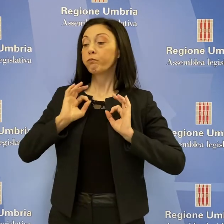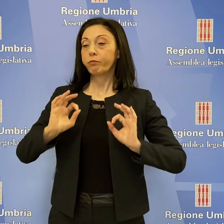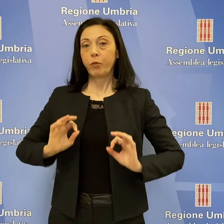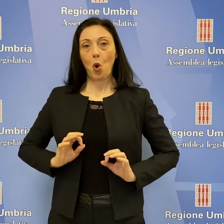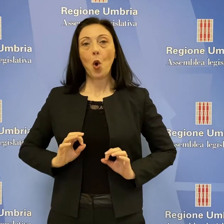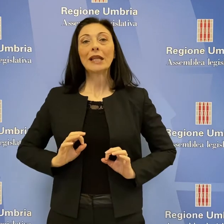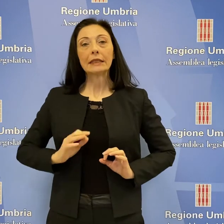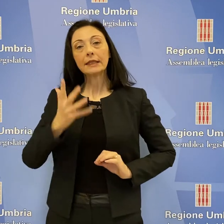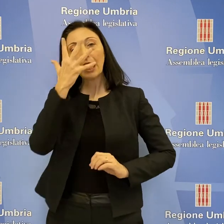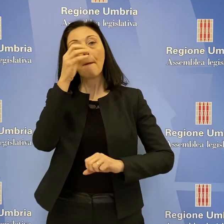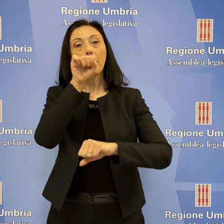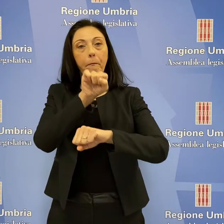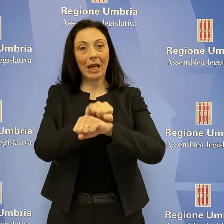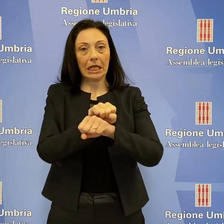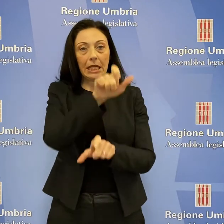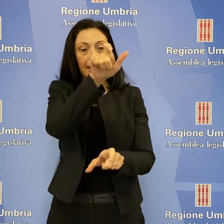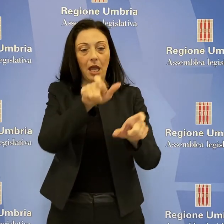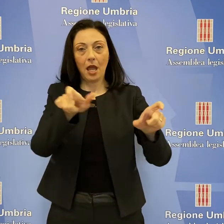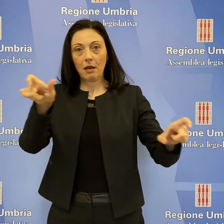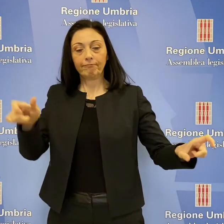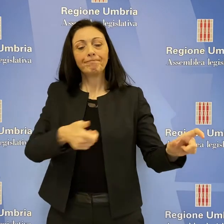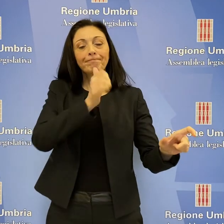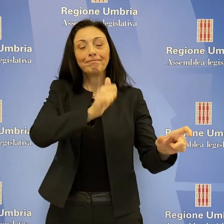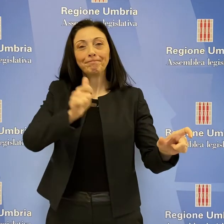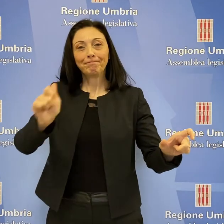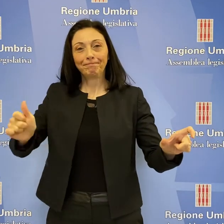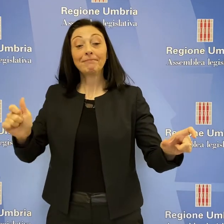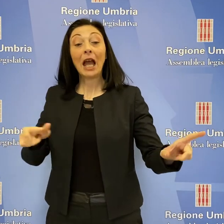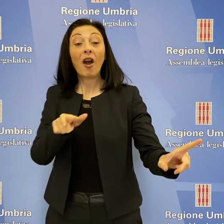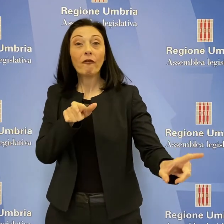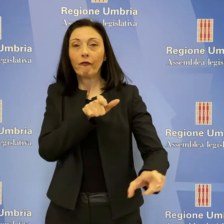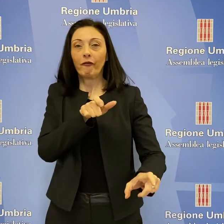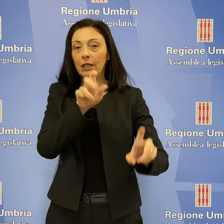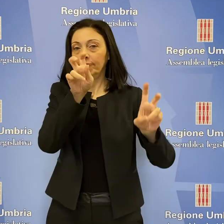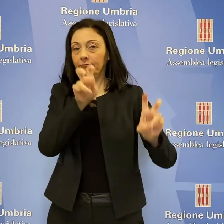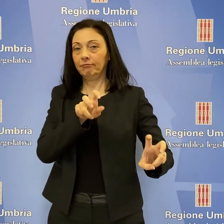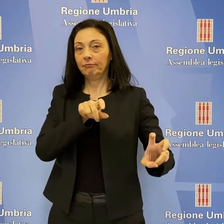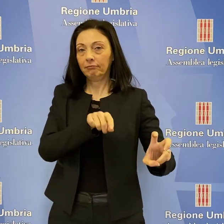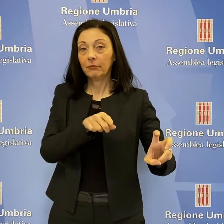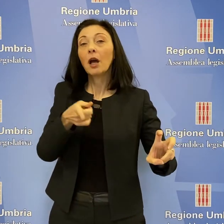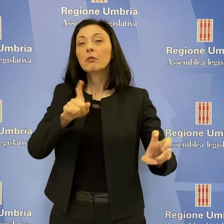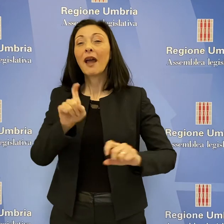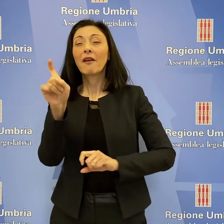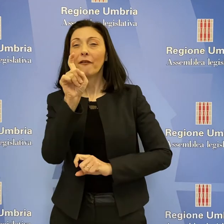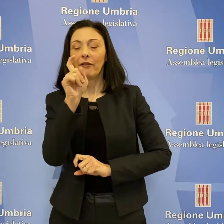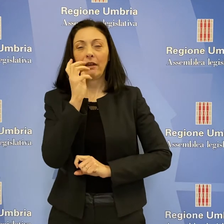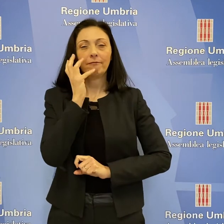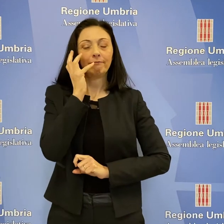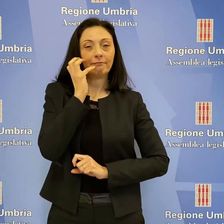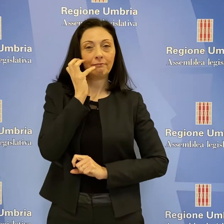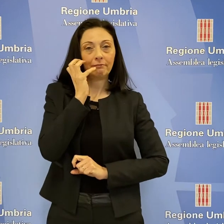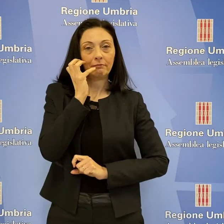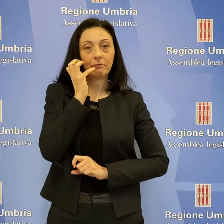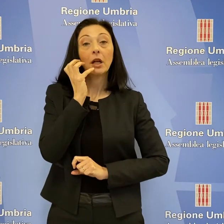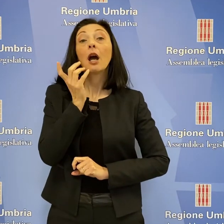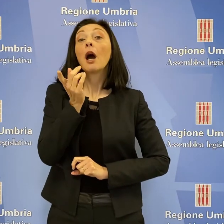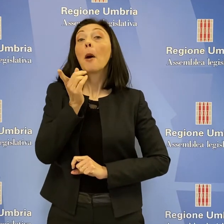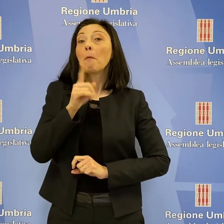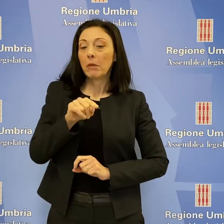di polizia penitenziaria di pistole e impulsi elettrici, conosciuta come taser, e spray urticante, affinché possano